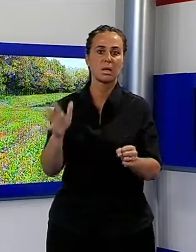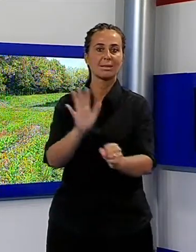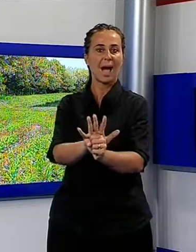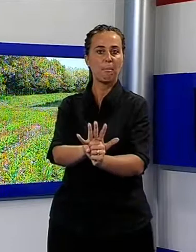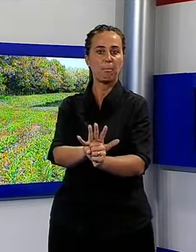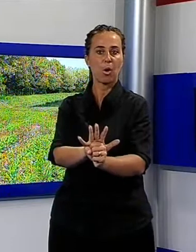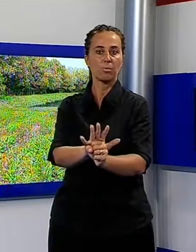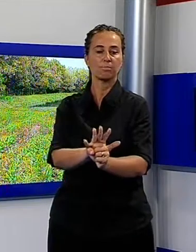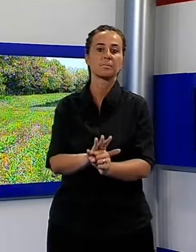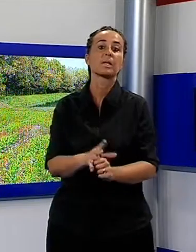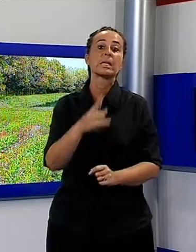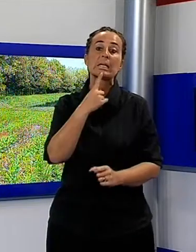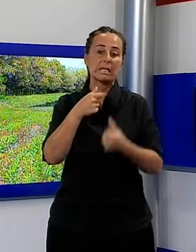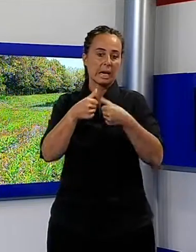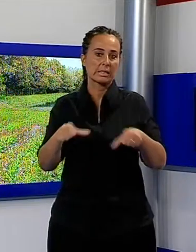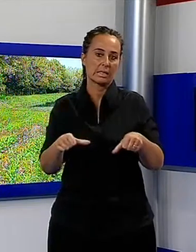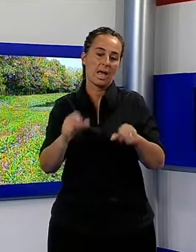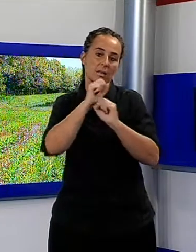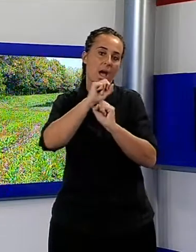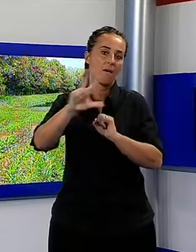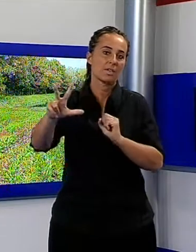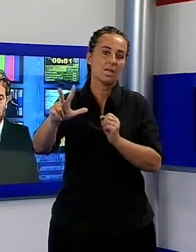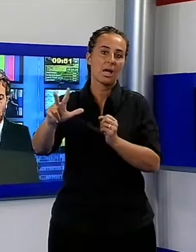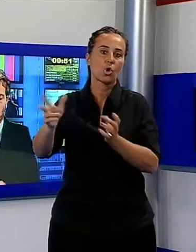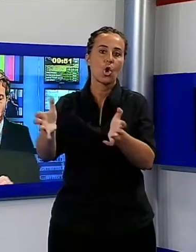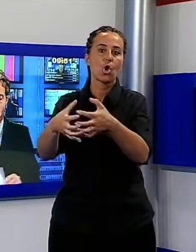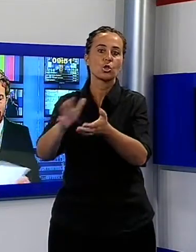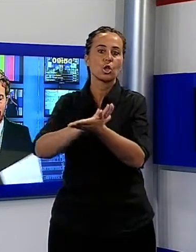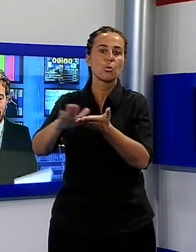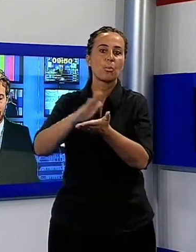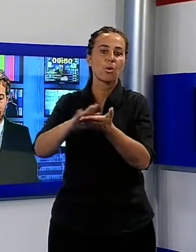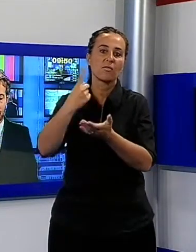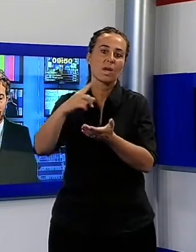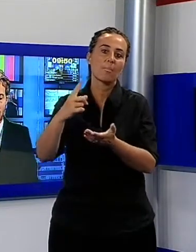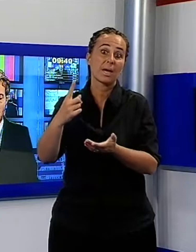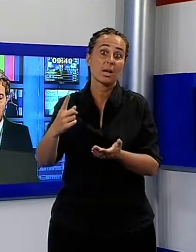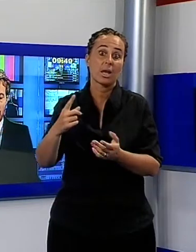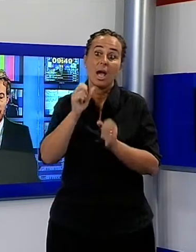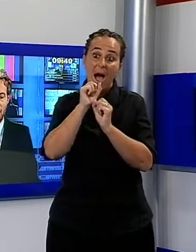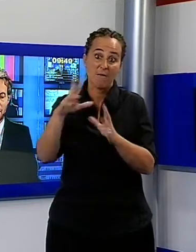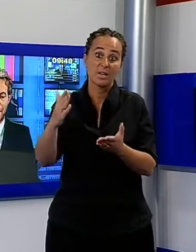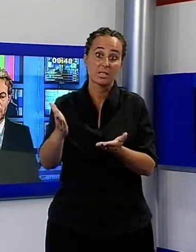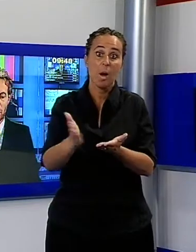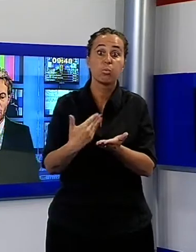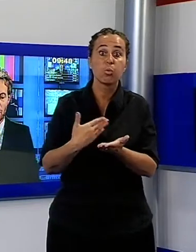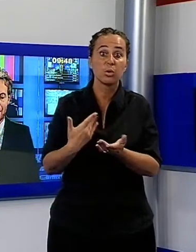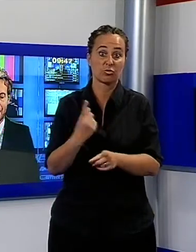problema al consorzio di bonifica che ha garantito un intervento urgente. Si è spento Sebastiano